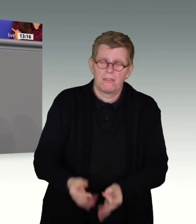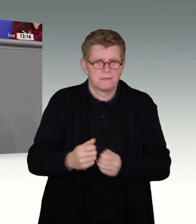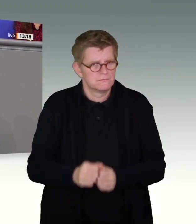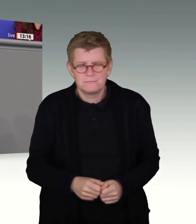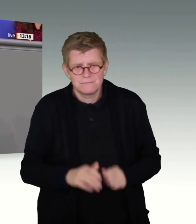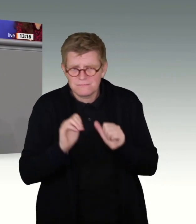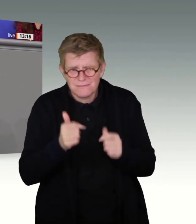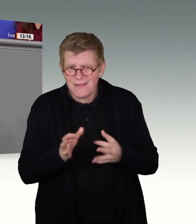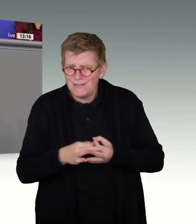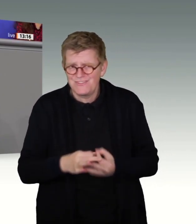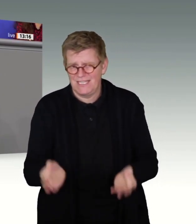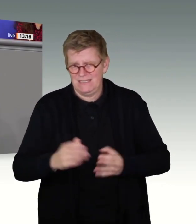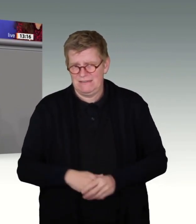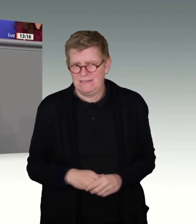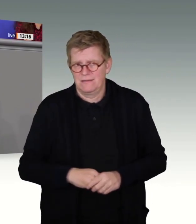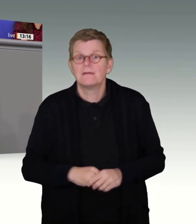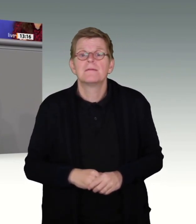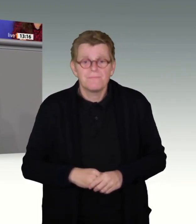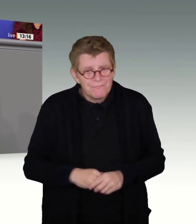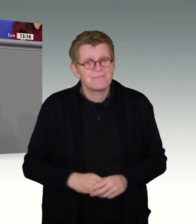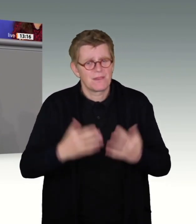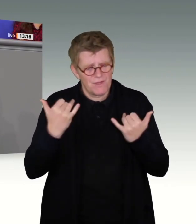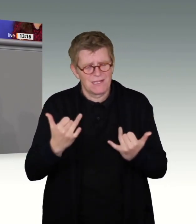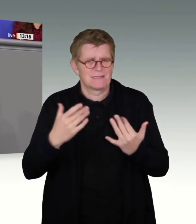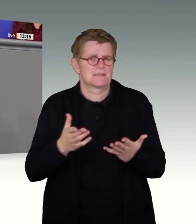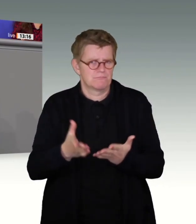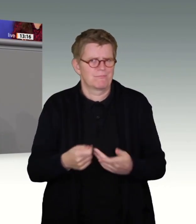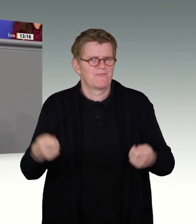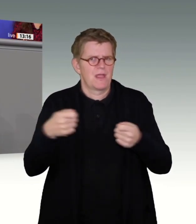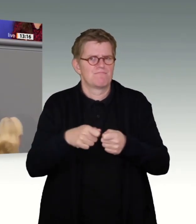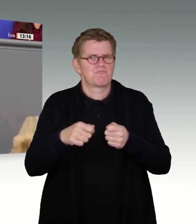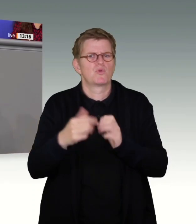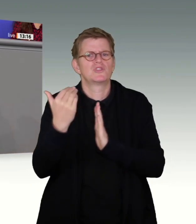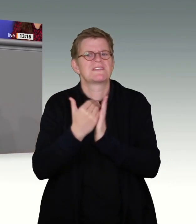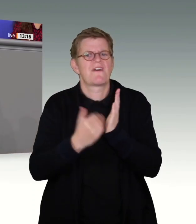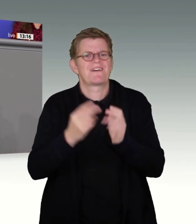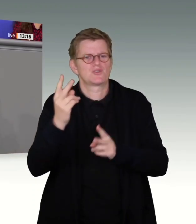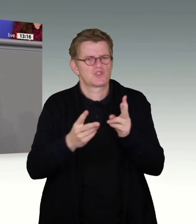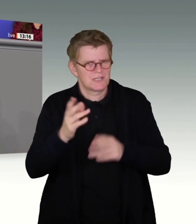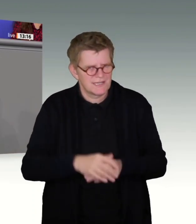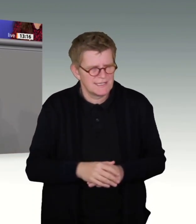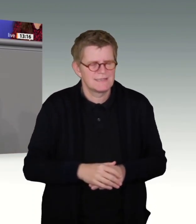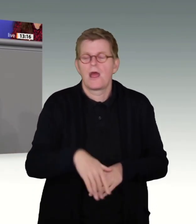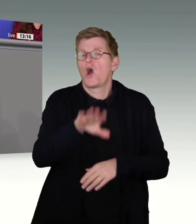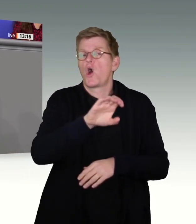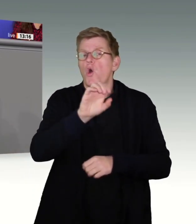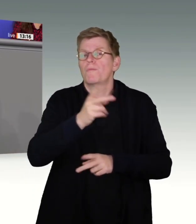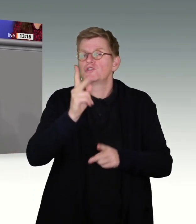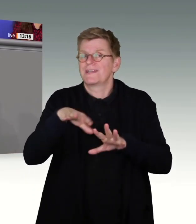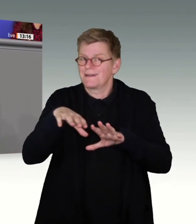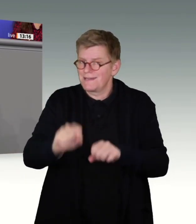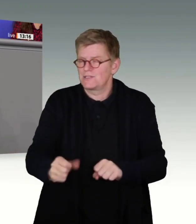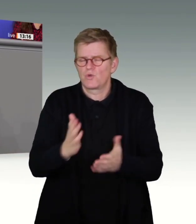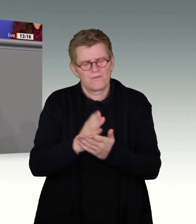vergießen, sondern wir haben jetzt vom Bundesverfassungsgericht, vom Europäischen Gerichtshof einen ganz